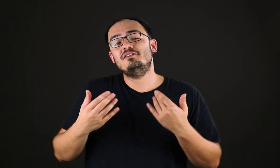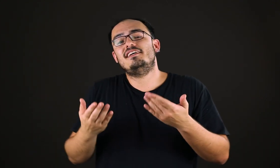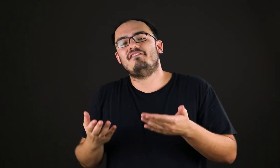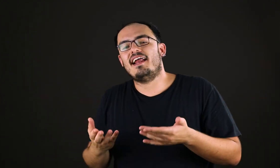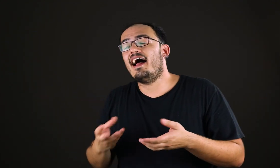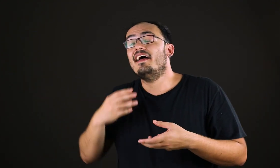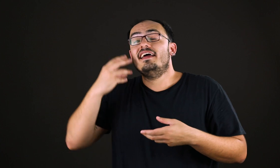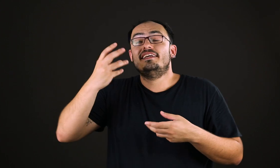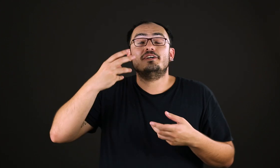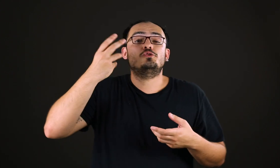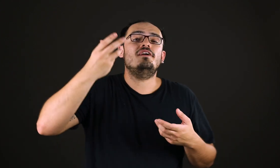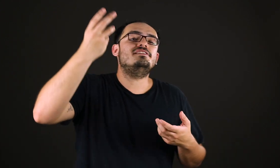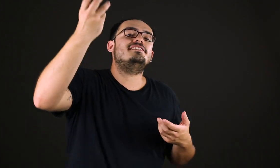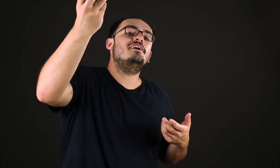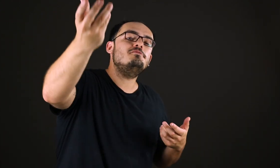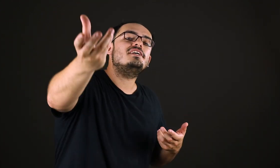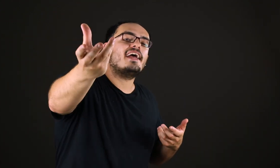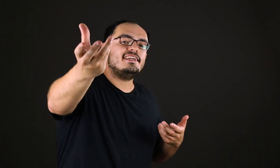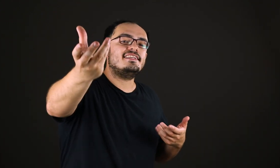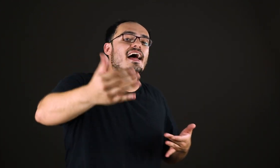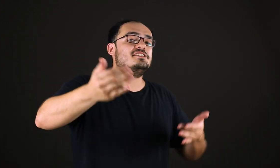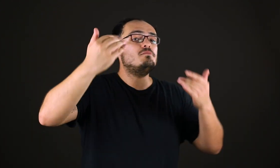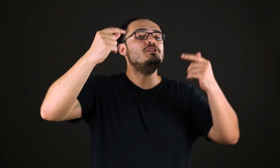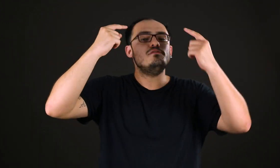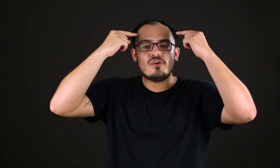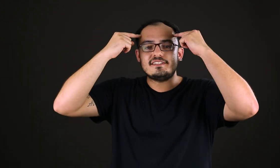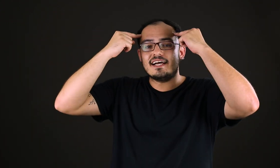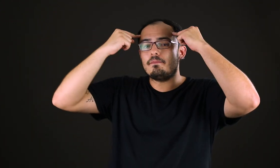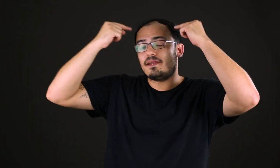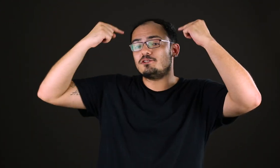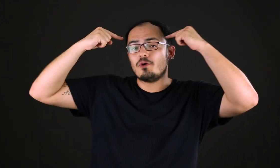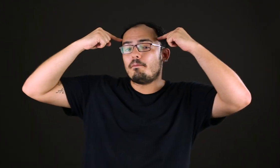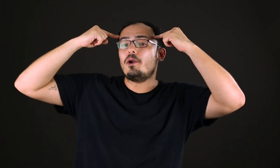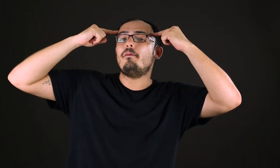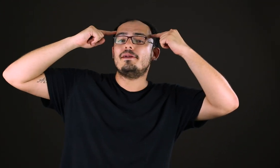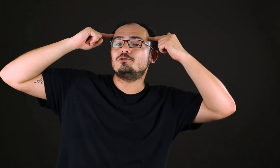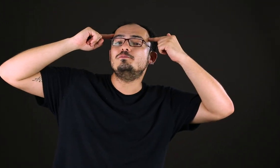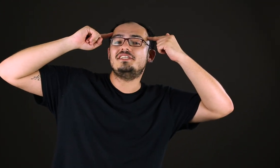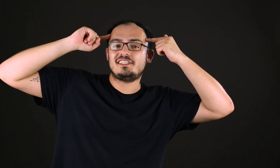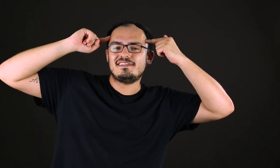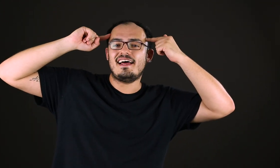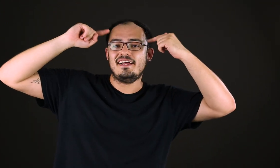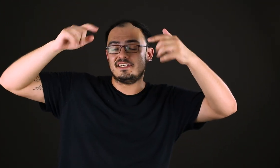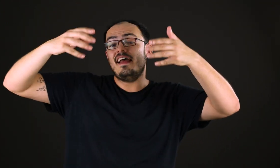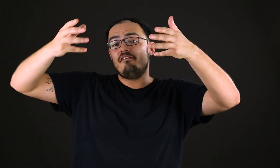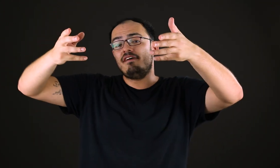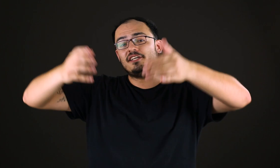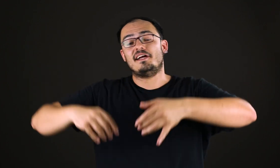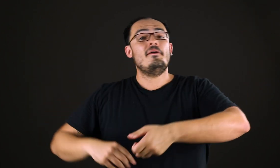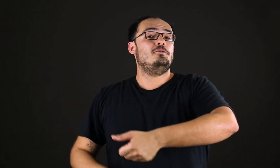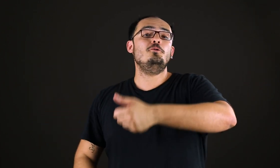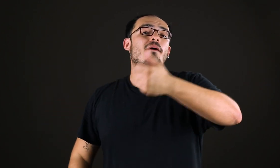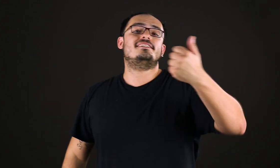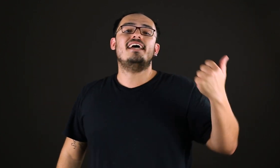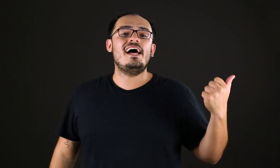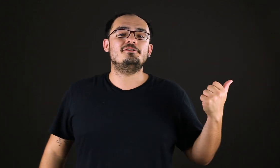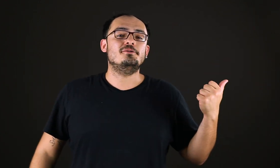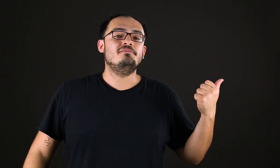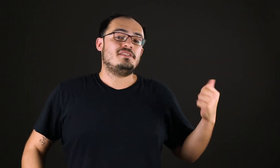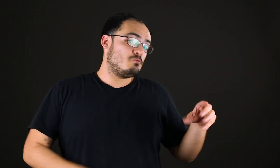você verá que a sua visão de realidade é muito influenciada pela sua própria subjetividade. Veja, no passado, tem